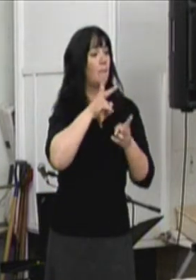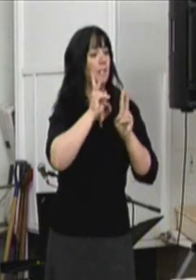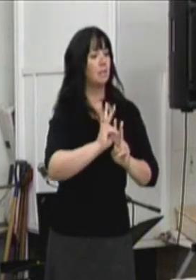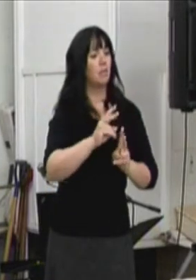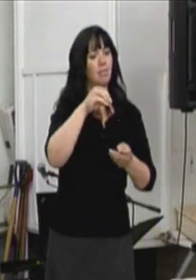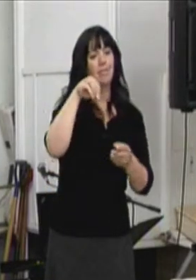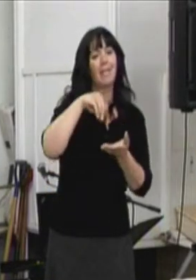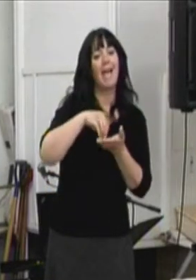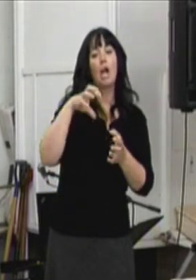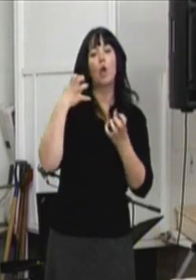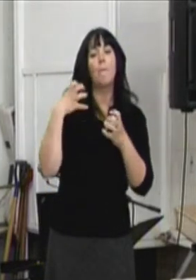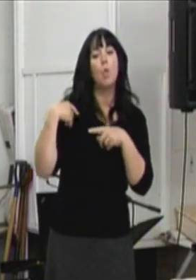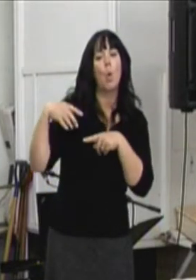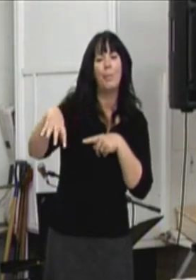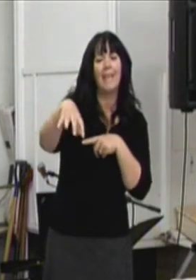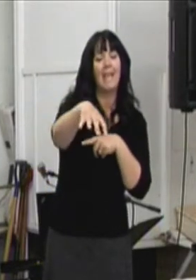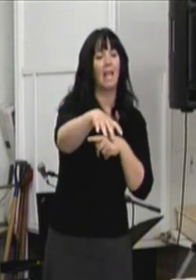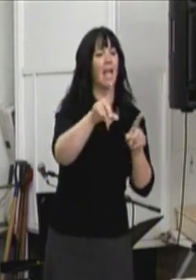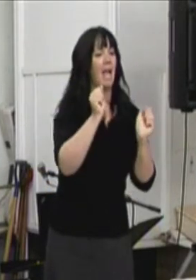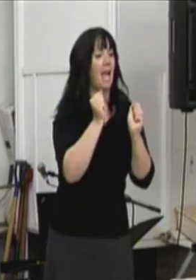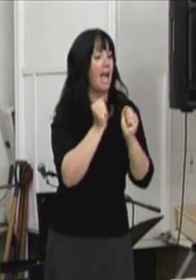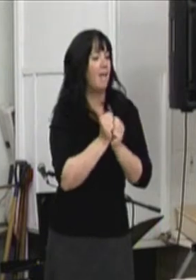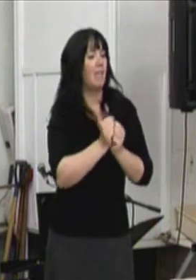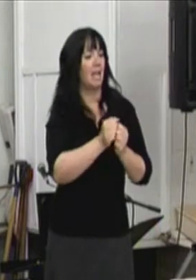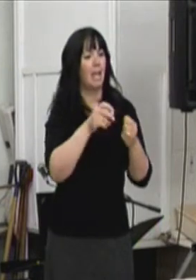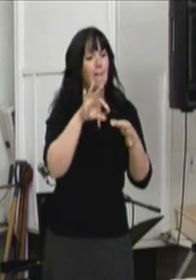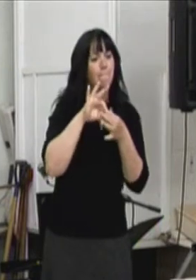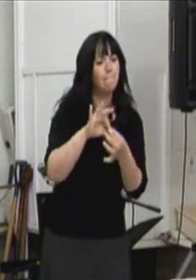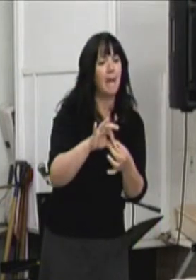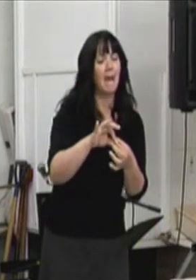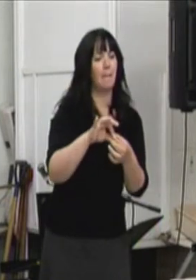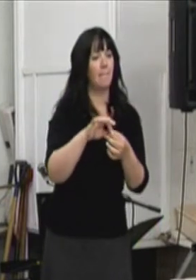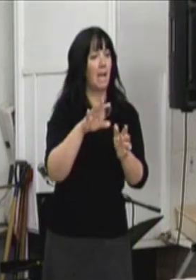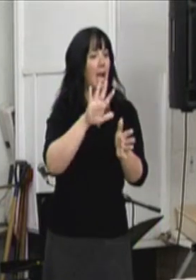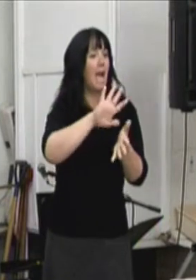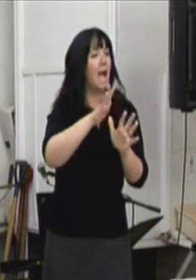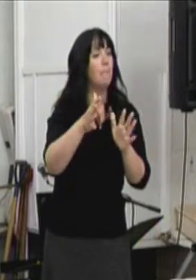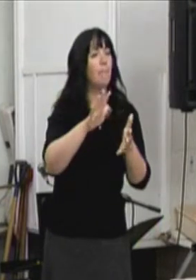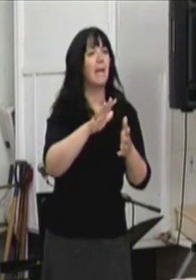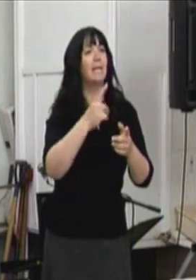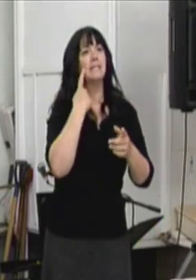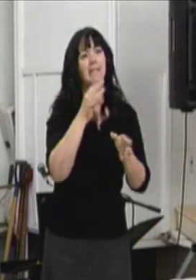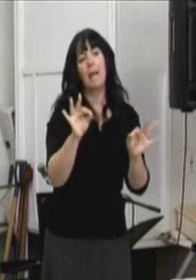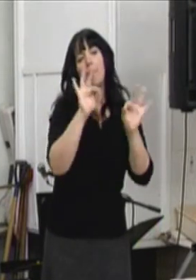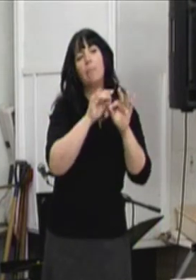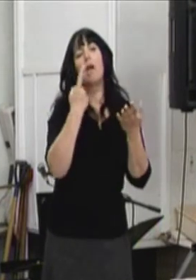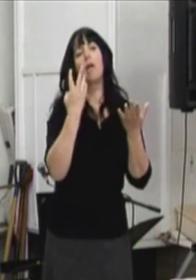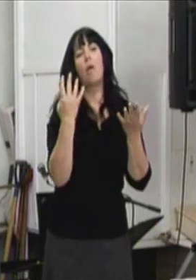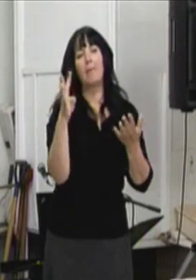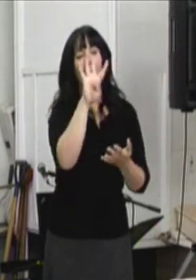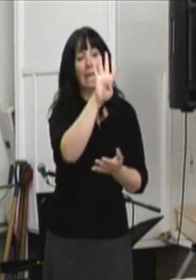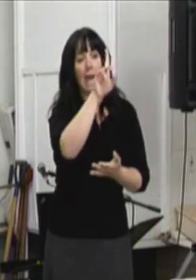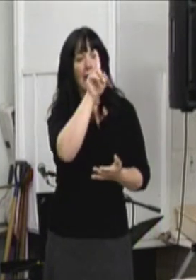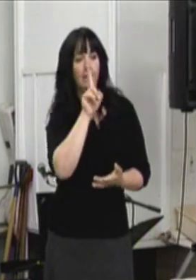appuyés des membres et le personnel ont priorisé 41 recommandations aux documents.